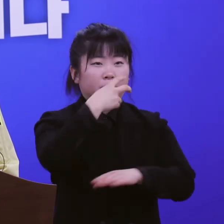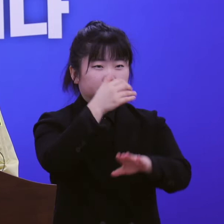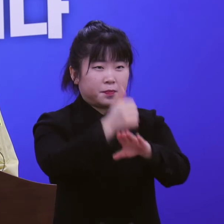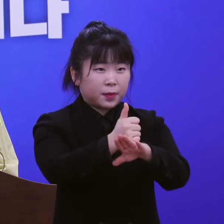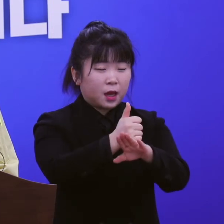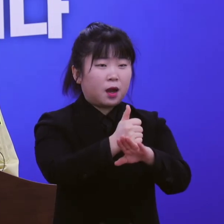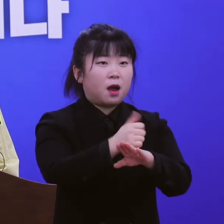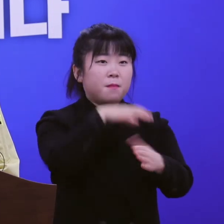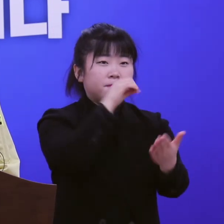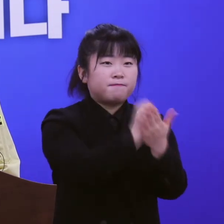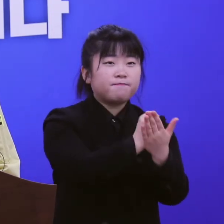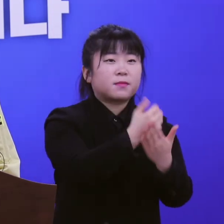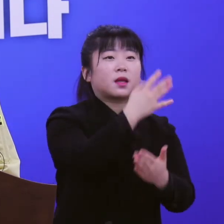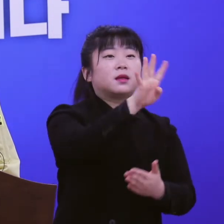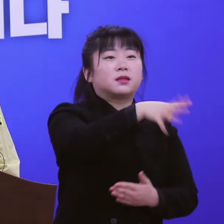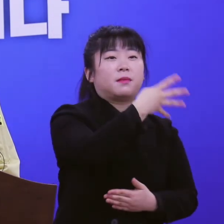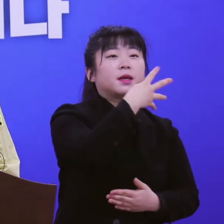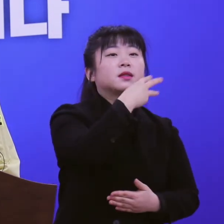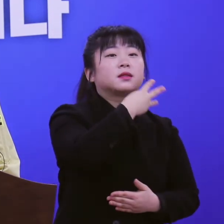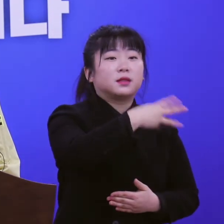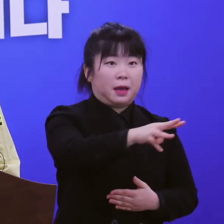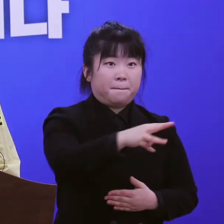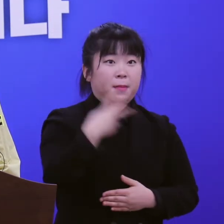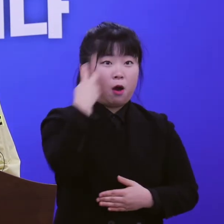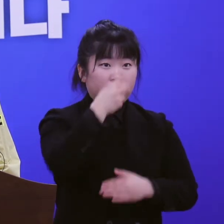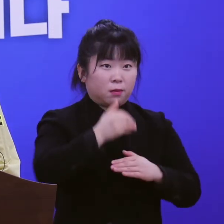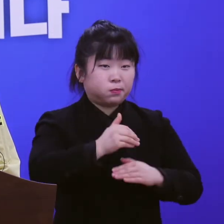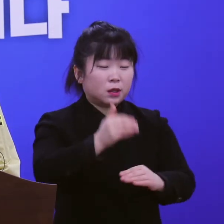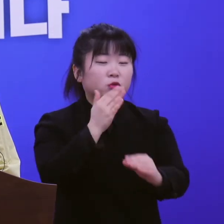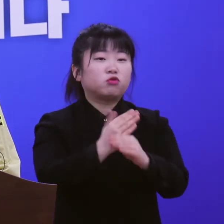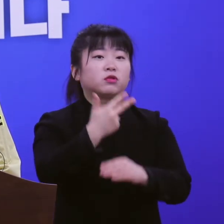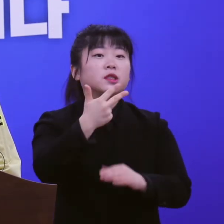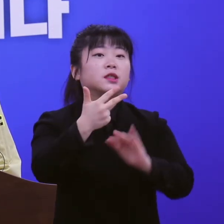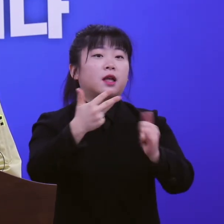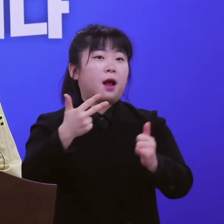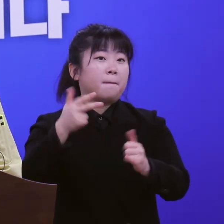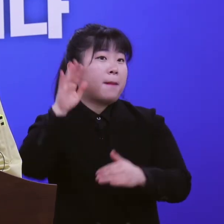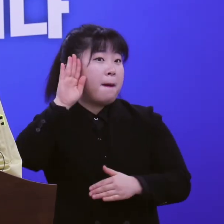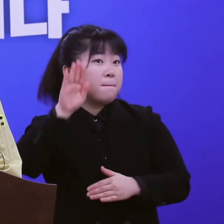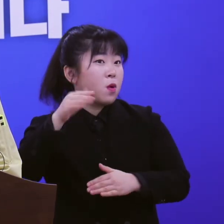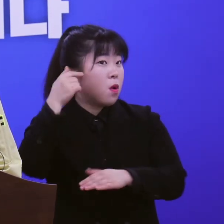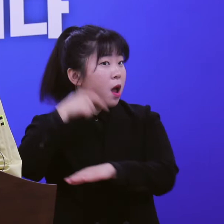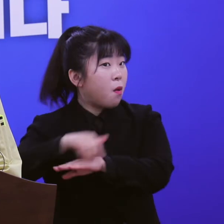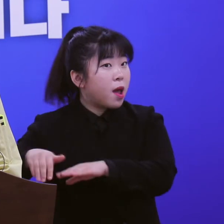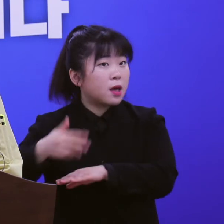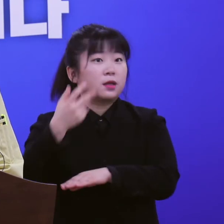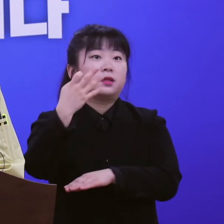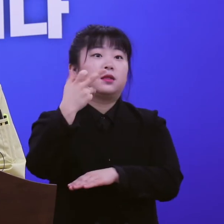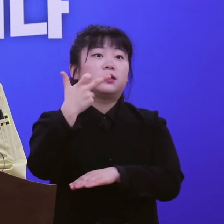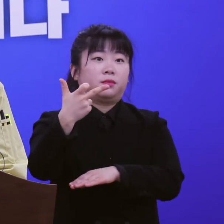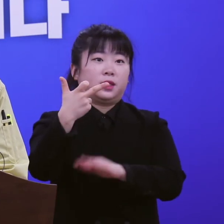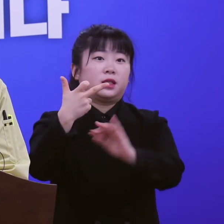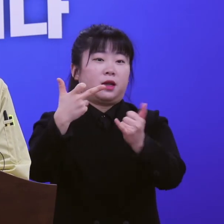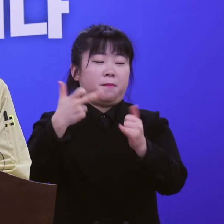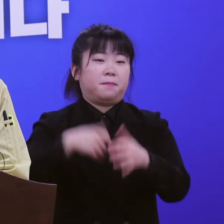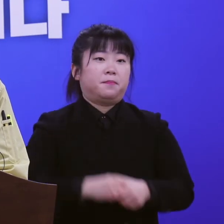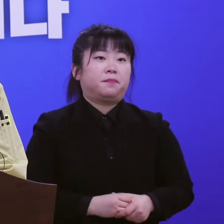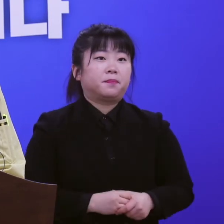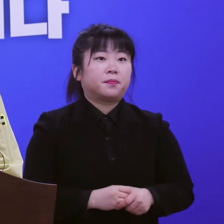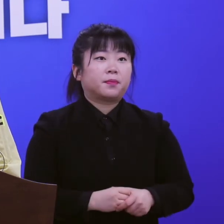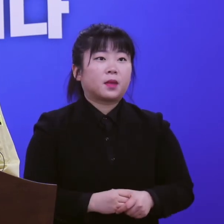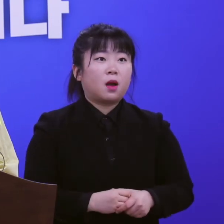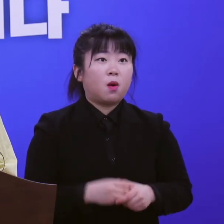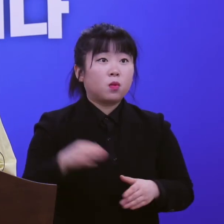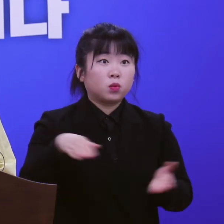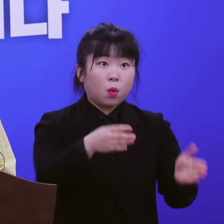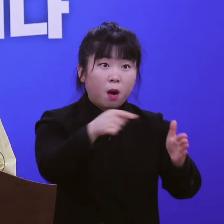403명, 검사 진행 중 7명, 검사 예정 17명입니다. 우리도는 신천지